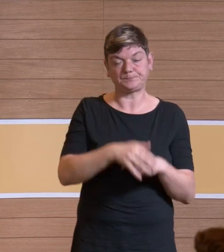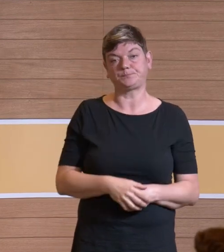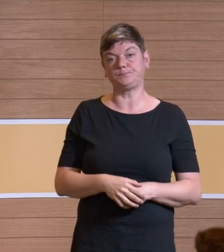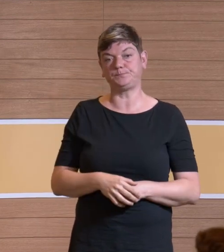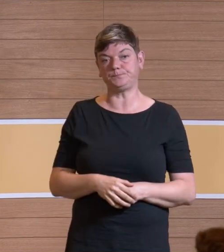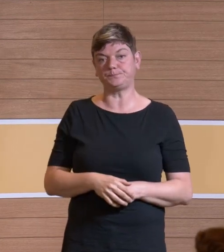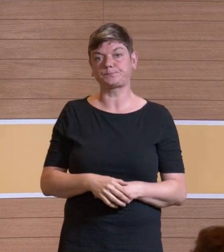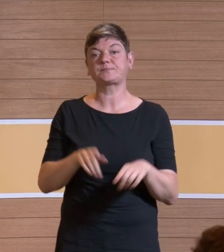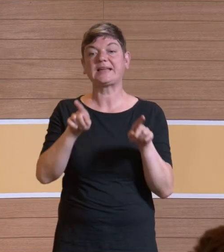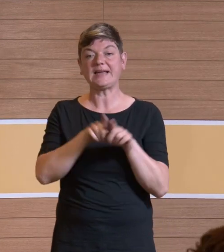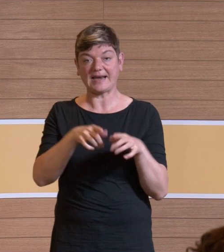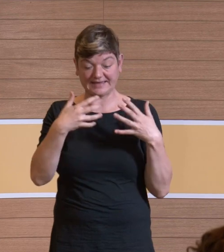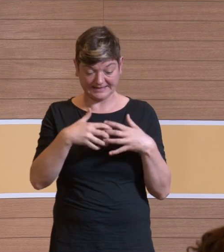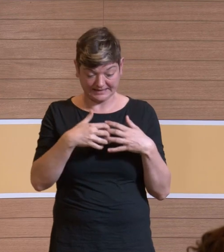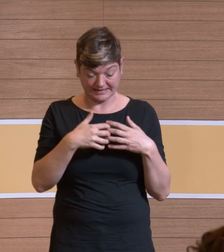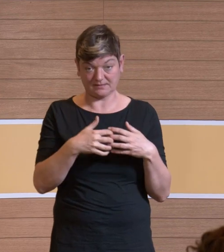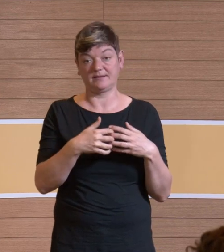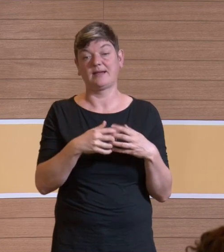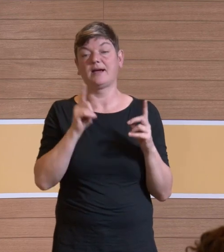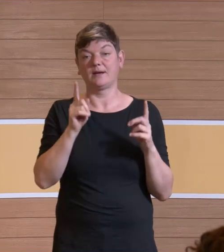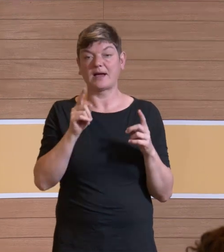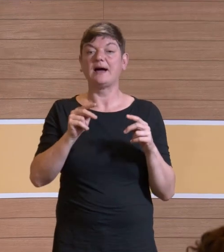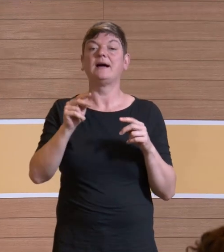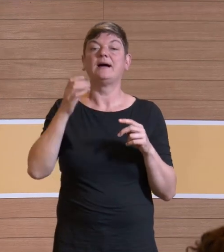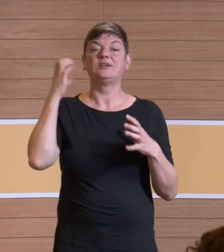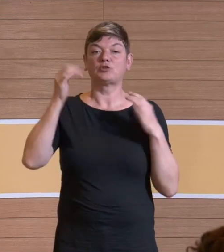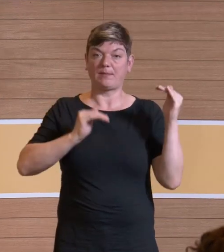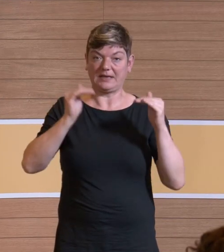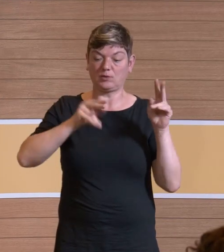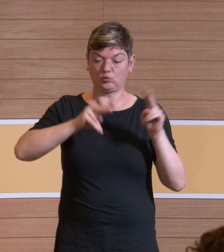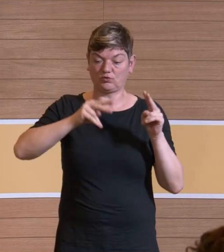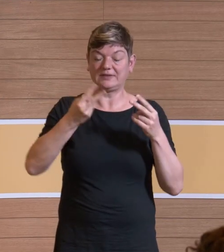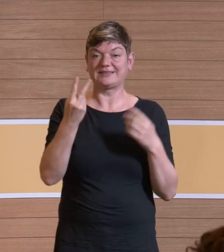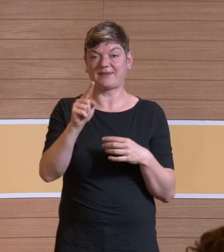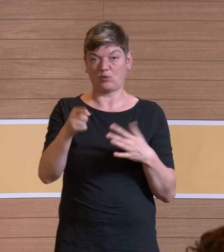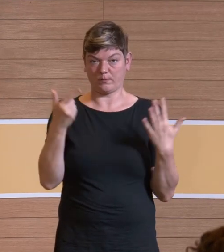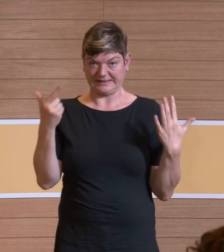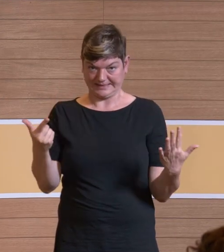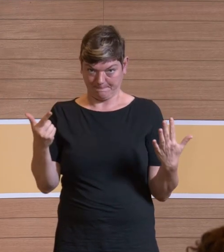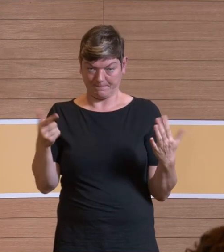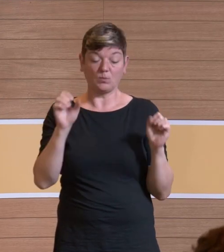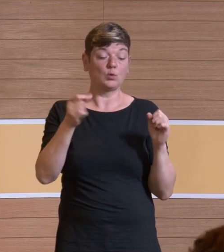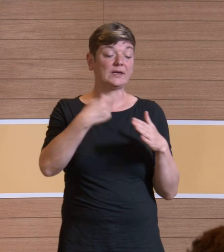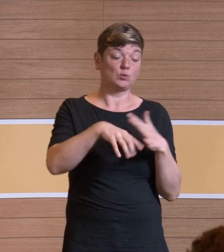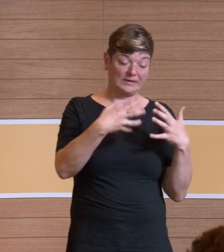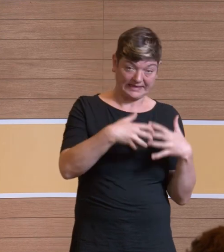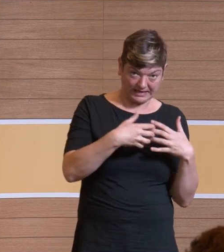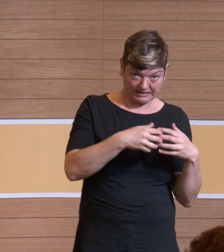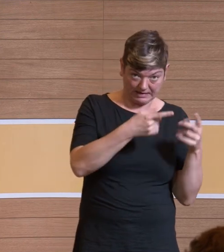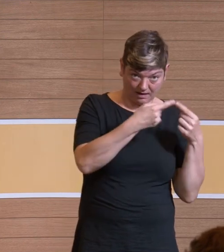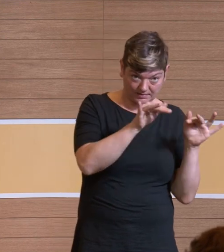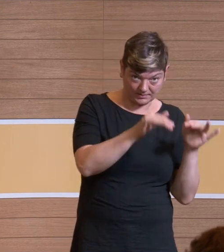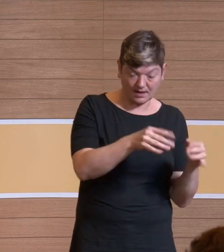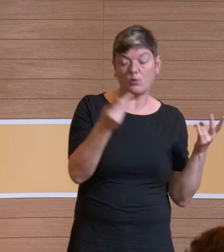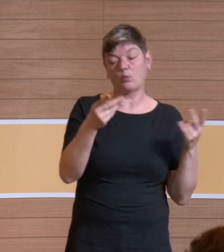Personen da, gleiche Geräte, aber unter Pegelunterschied von 2,7, ja. Das kann an den Geräten liegen, möglicherweise